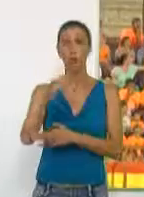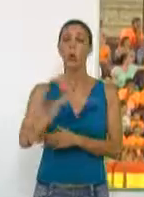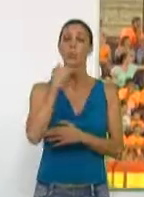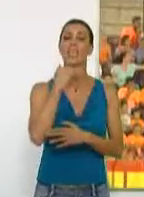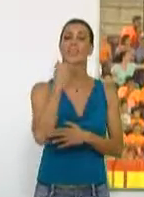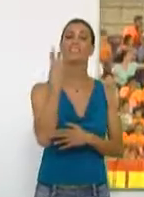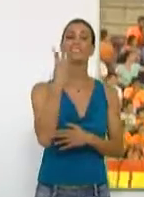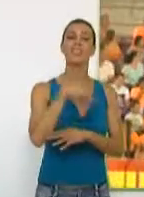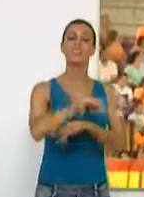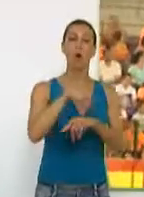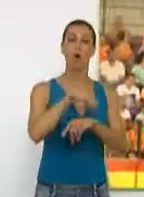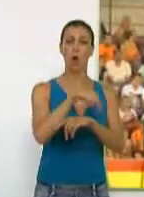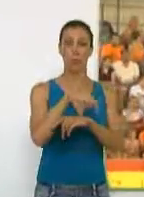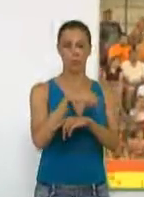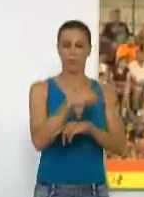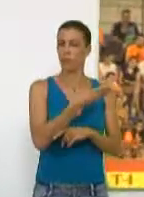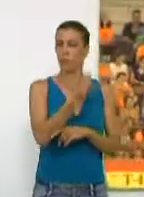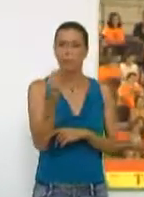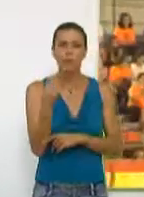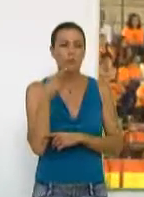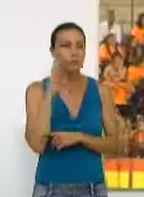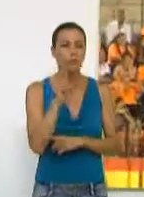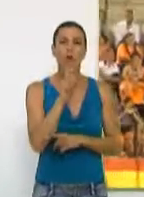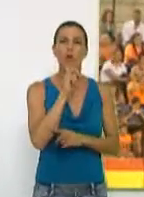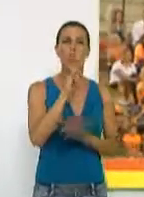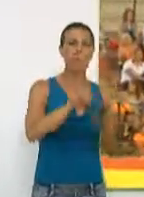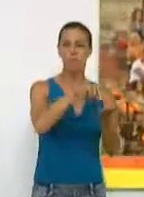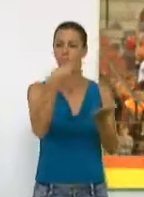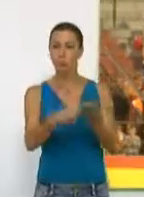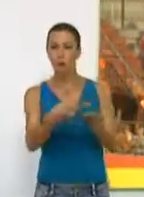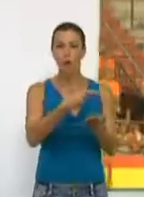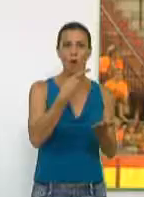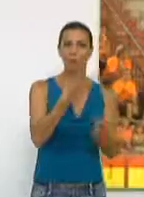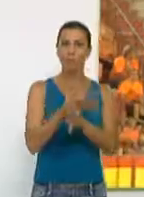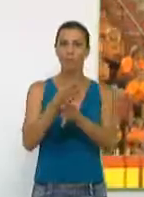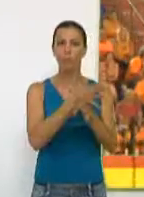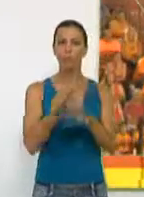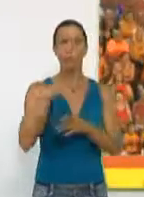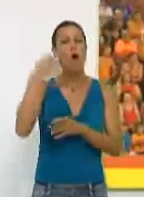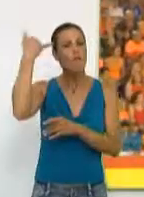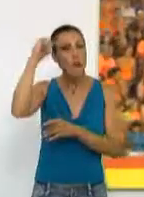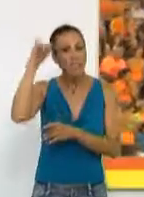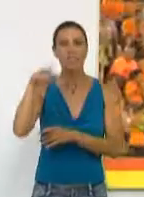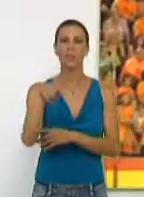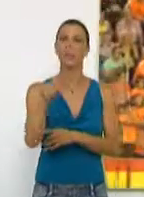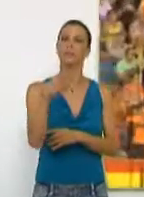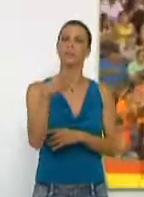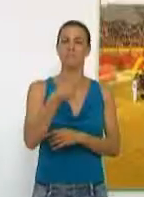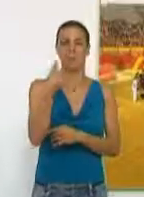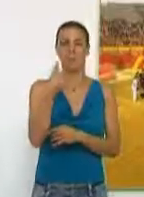Durante casi tres horas, los asistentes se entretuvieron con las caídas y resbalones, además de con las vaquillas, que hicieron más complicado